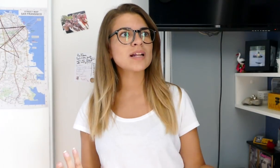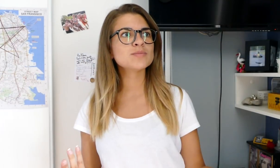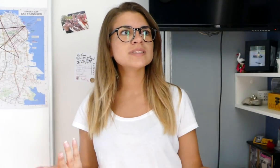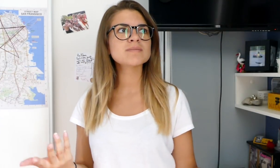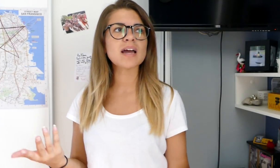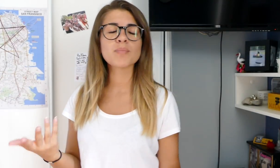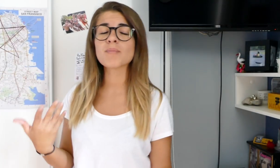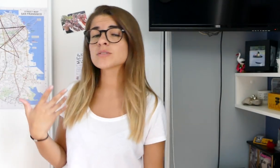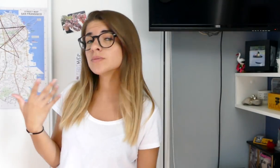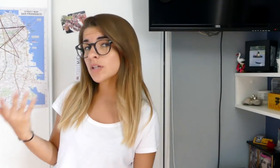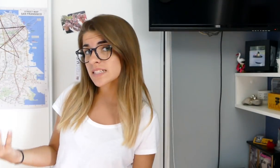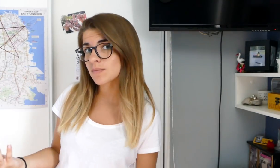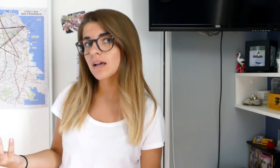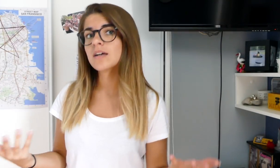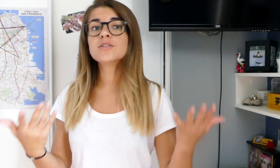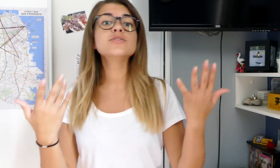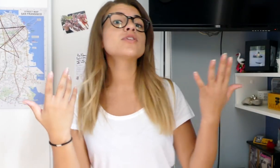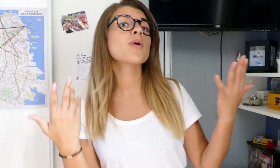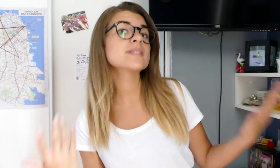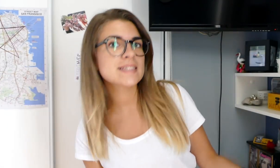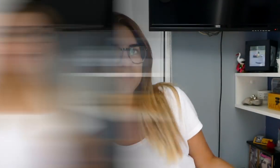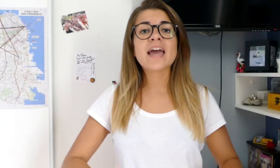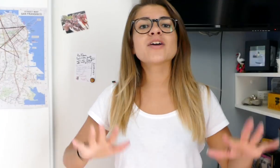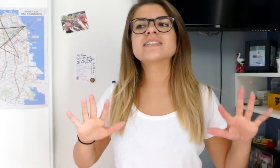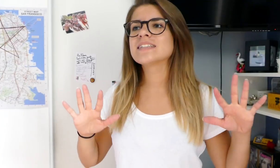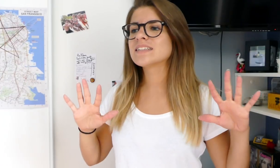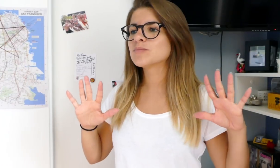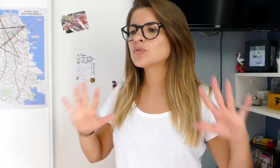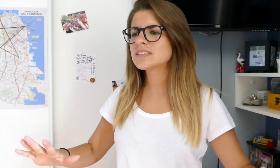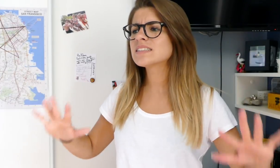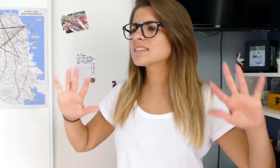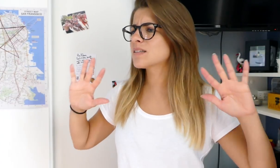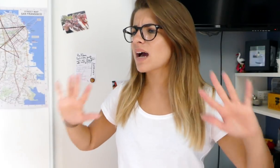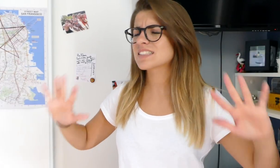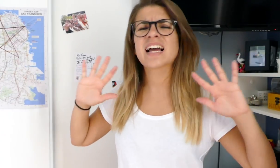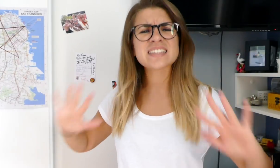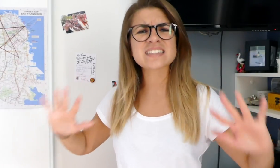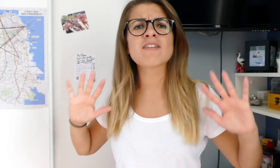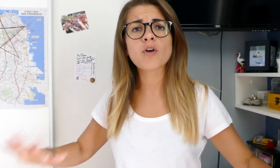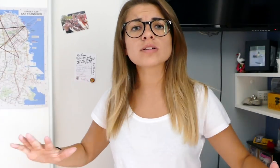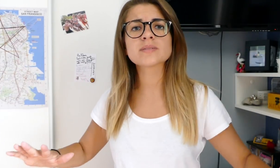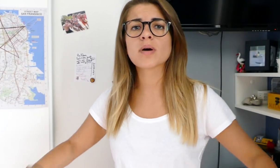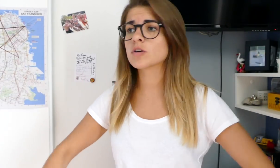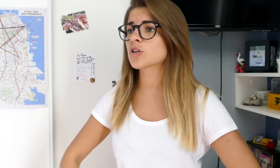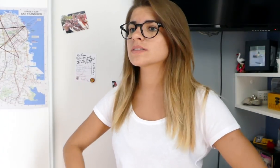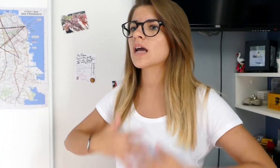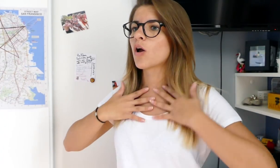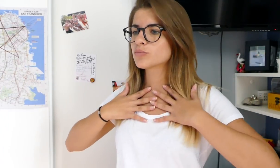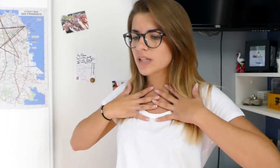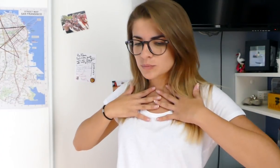la musique, ben, ils ne peuvent pas suivre le rythme. Justement, si. Et il y a des musiques, basses très très très fortes, et peuvent ressentir toute la